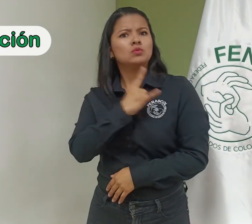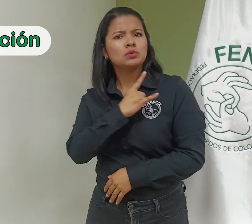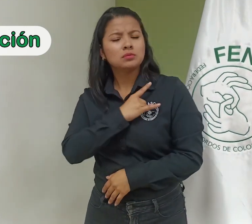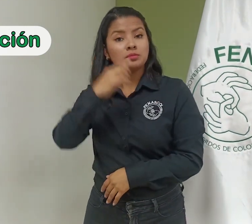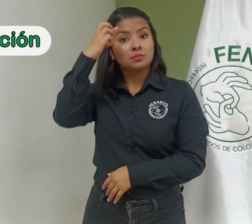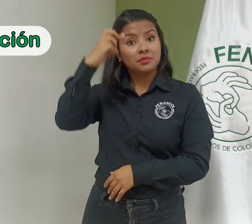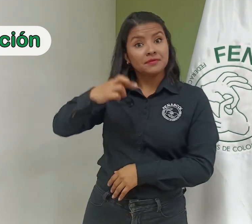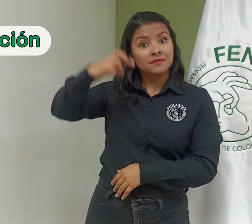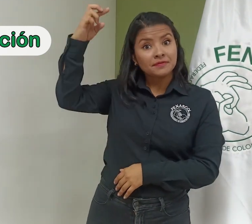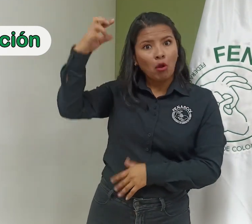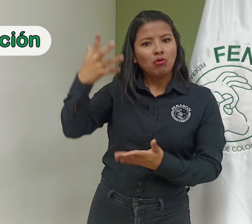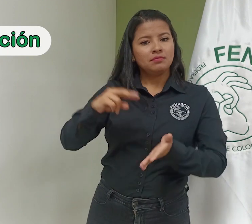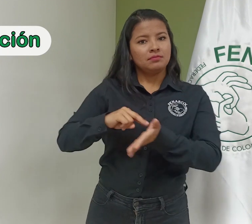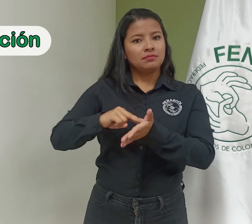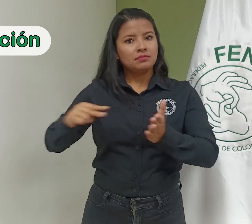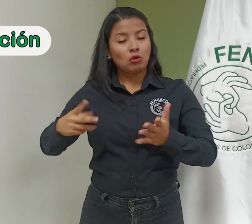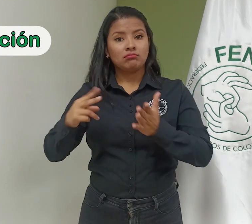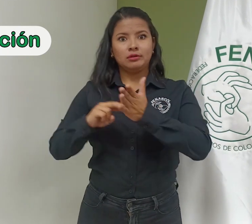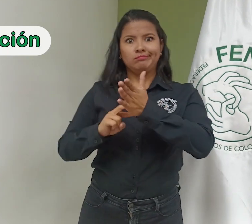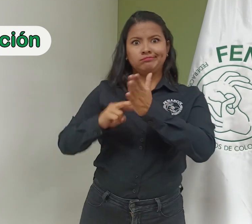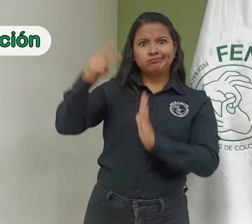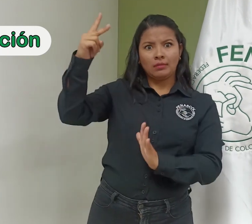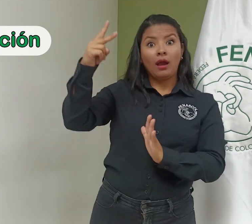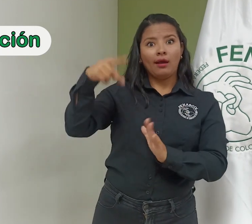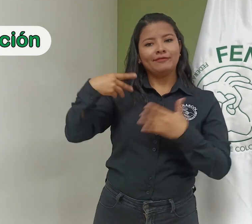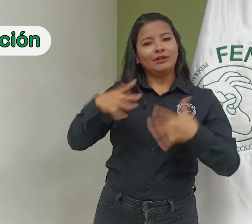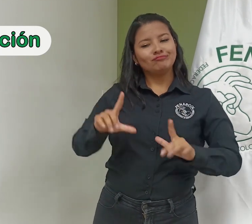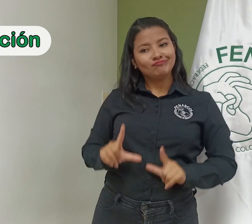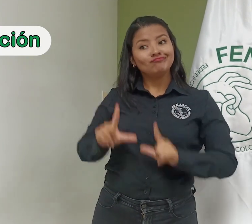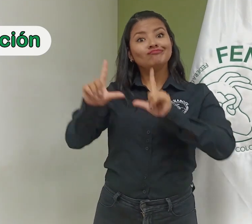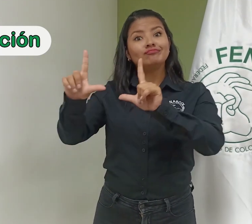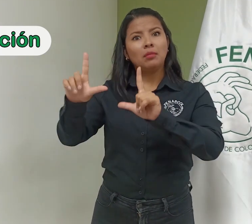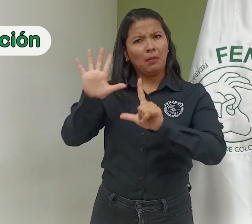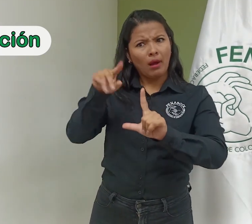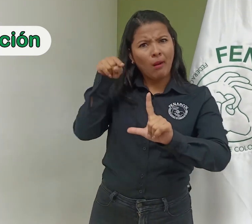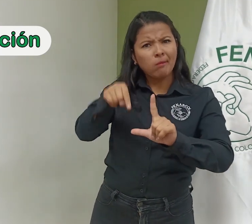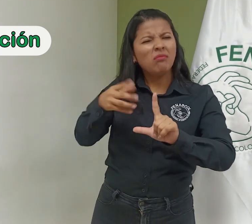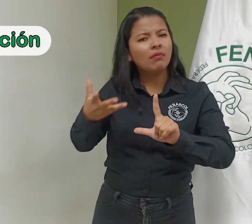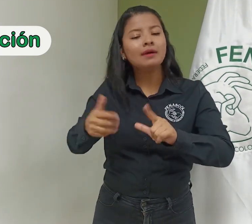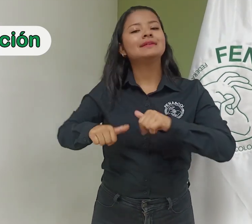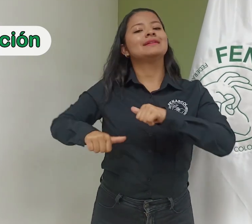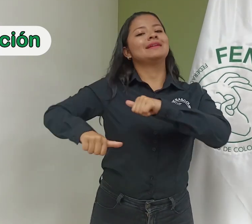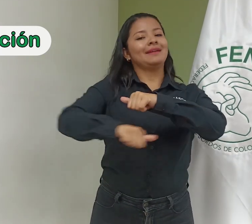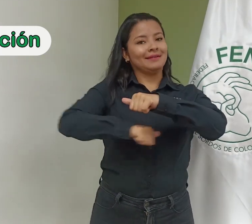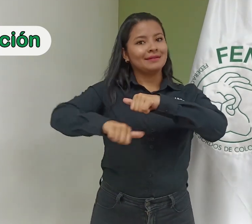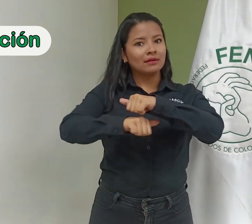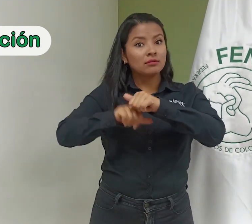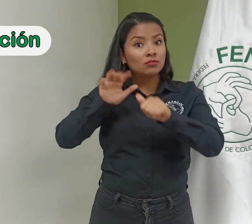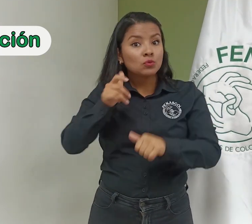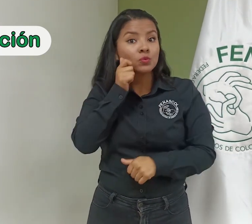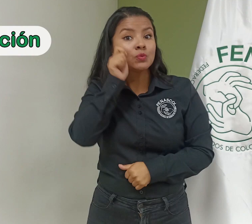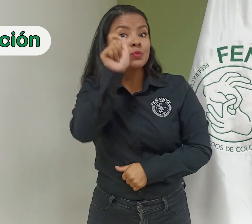superior, ya sea a nivel profesional, técnico o tecnológico, preferiblemente en áreas humanistas.